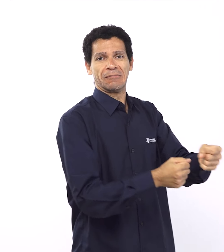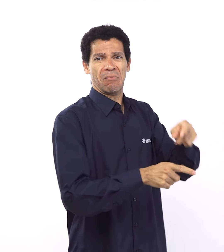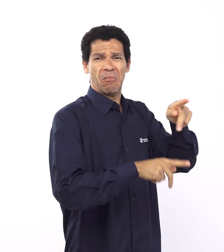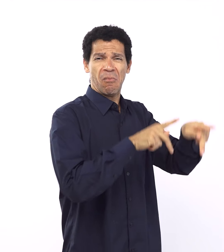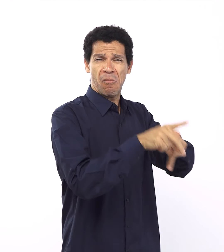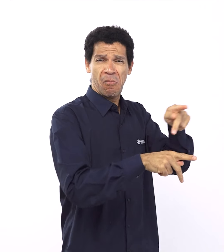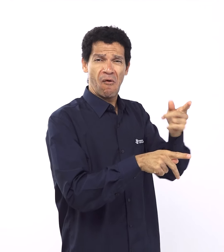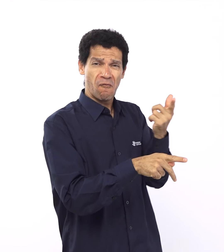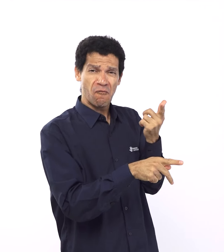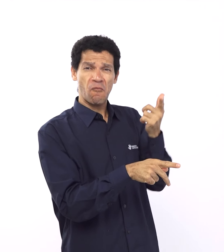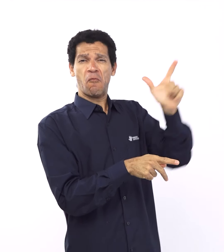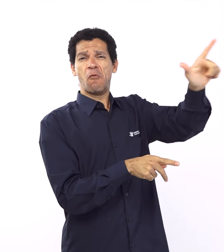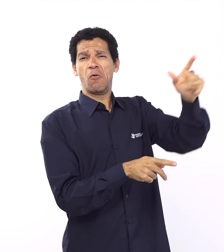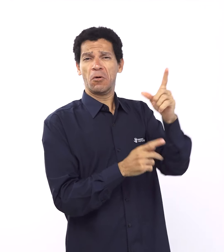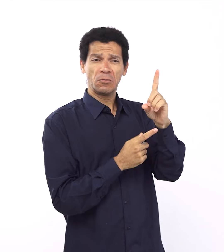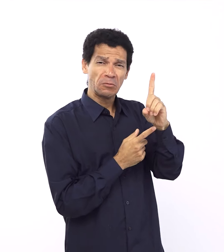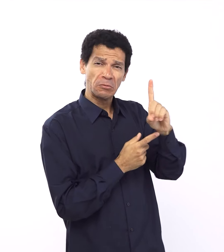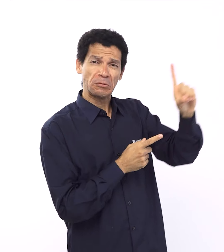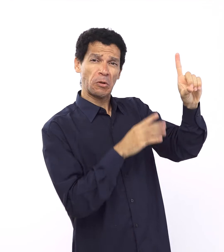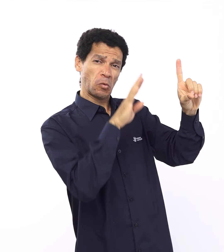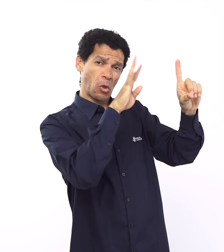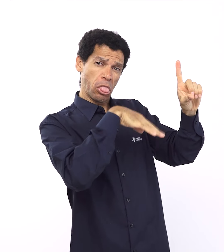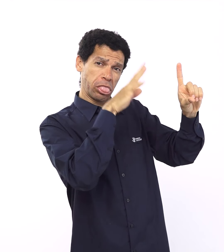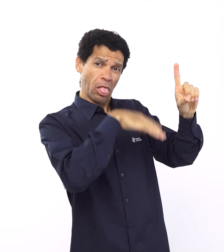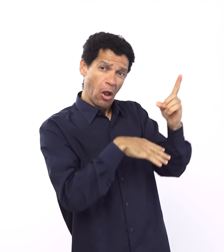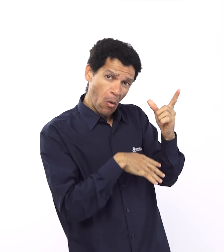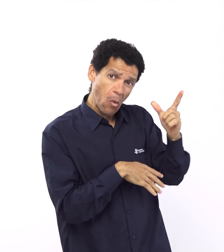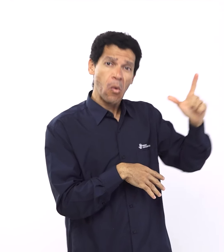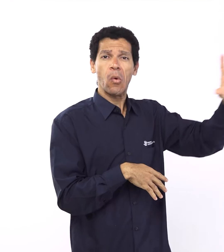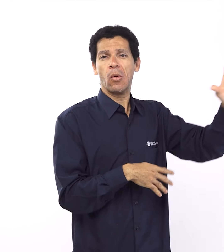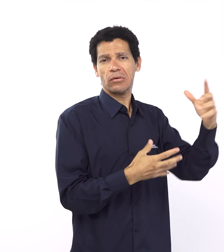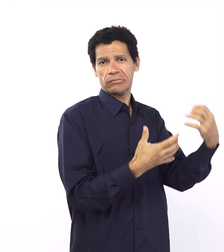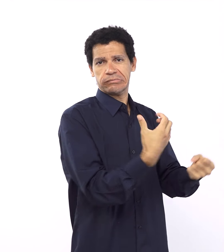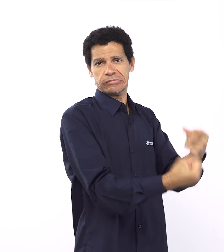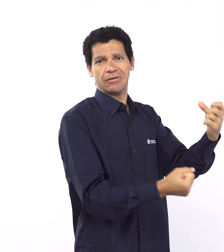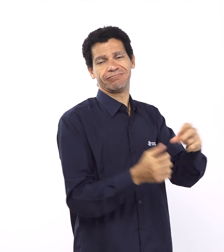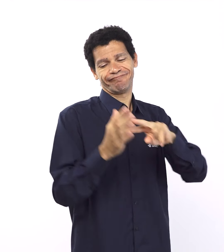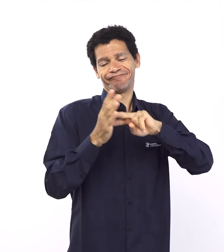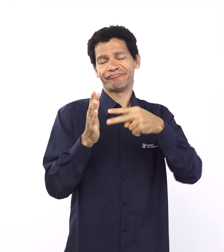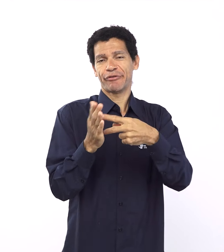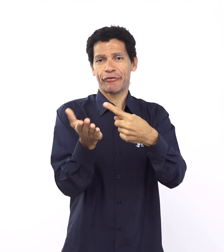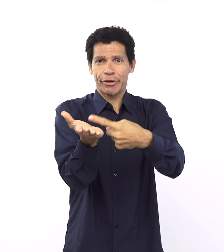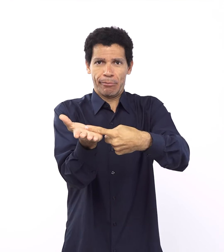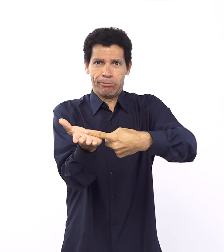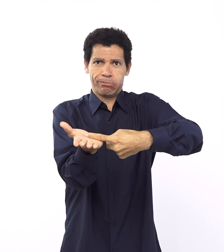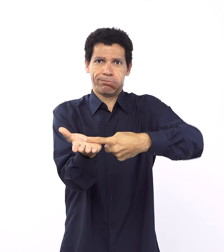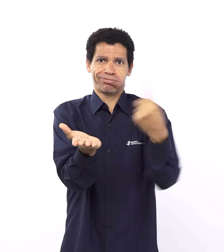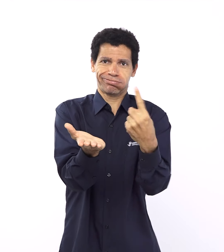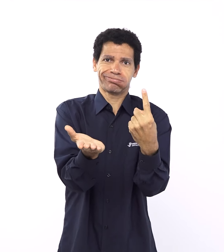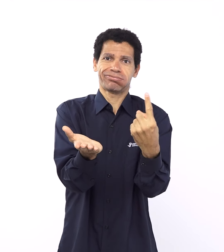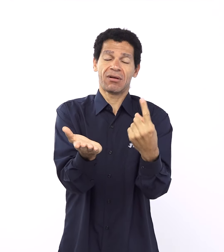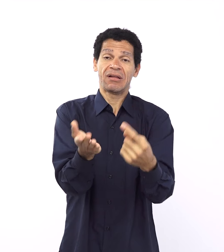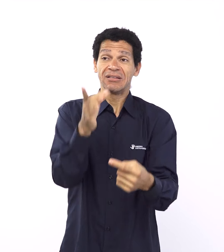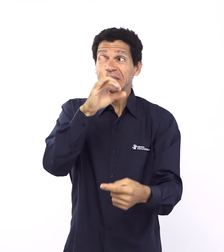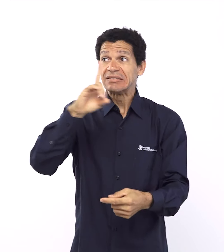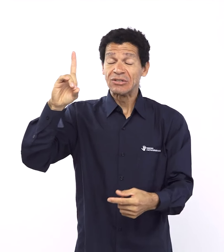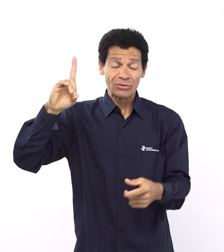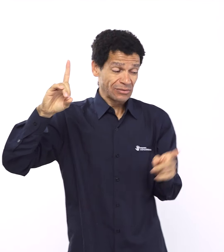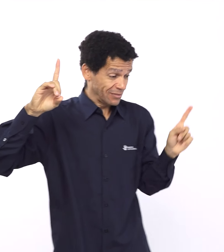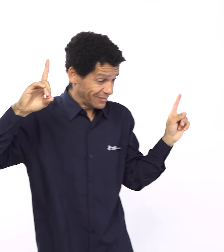estudou em relação à criação, né? Então, principalmente quando a gente estuda o capítulo 9 de Gênesis, a gente vai ver vários